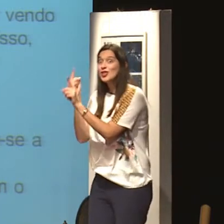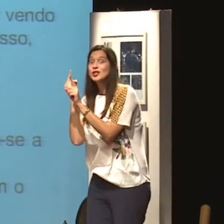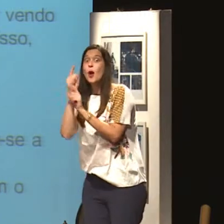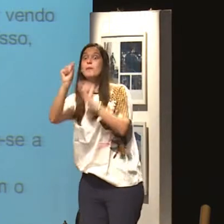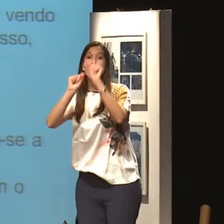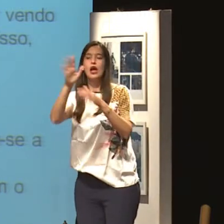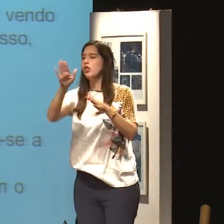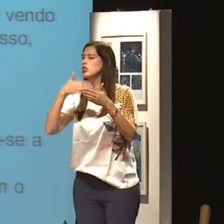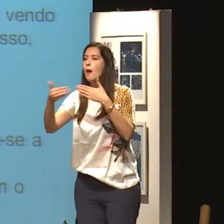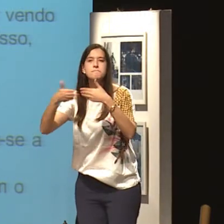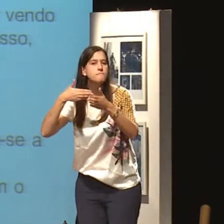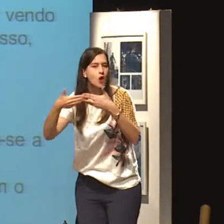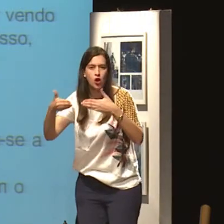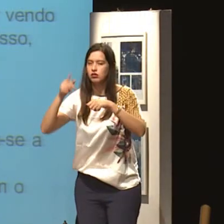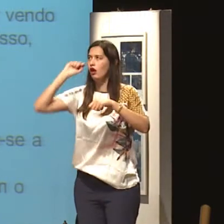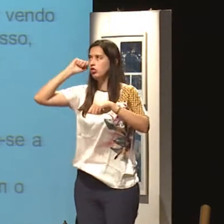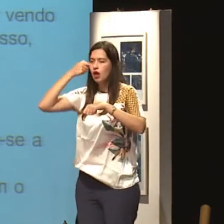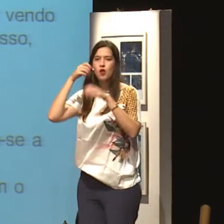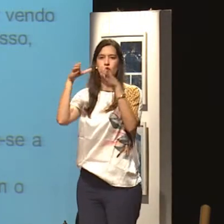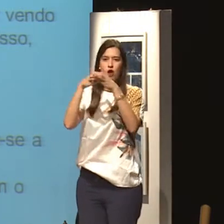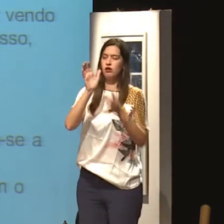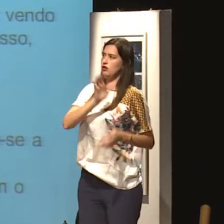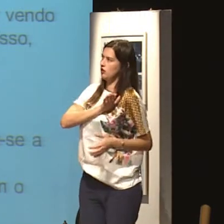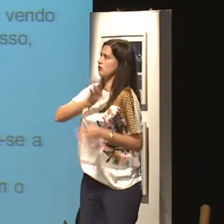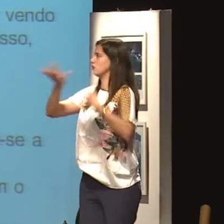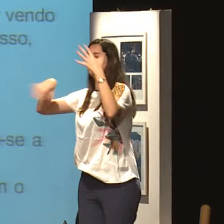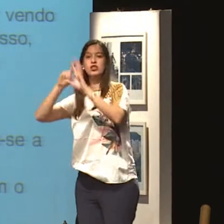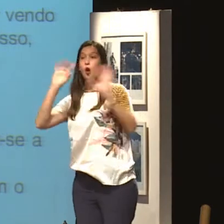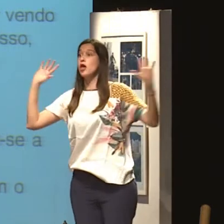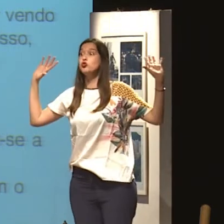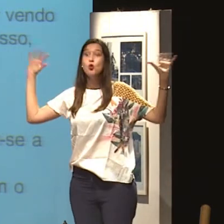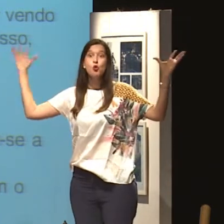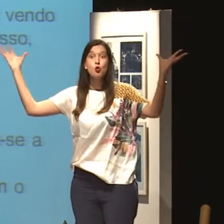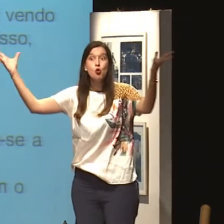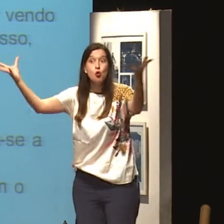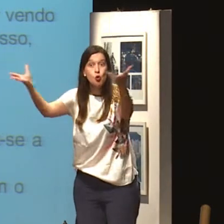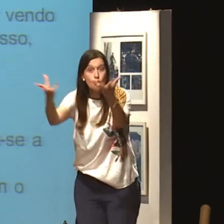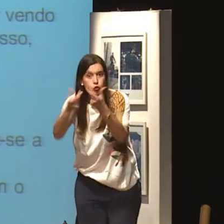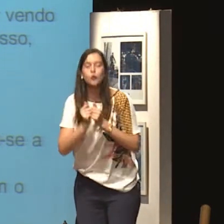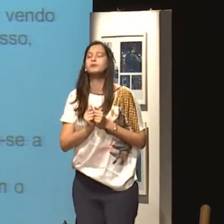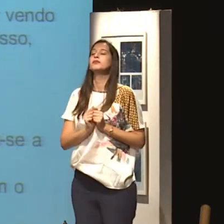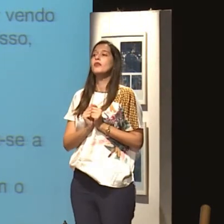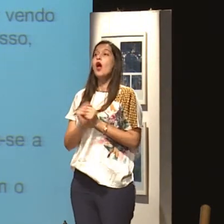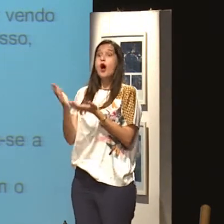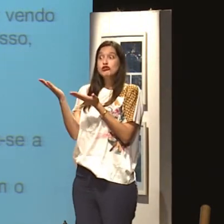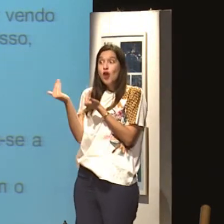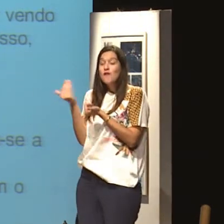Quando os jovens que estão ainda descobrindo, não interessa se é pobre, se é rico, se é negro, todos os